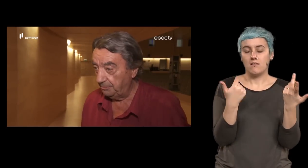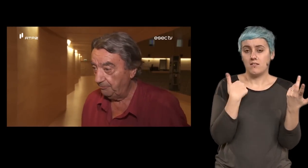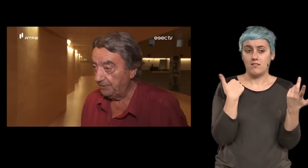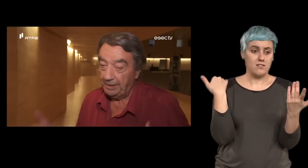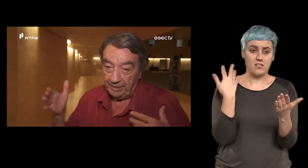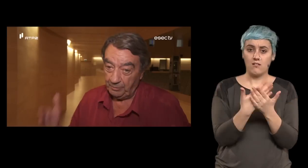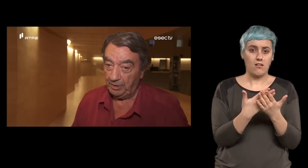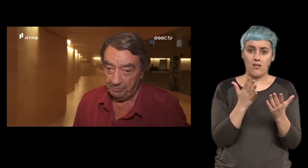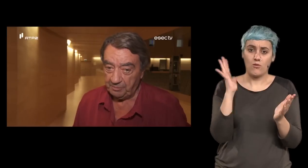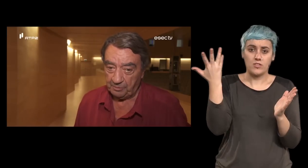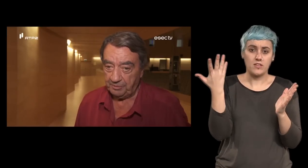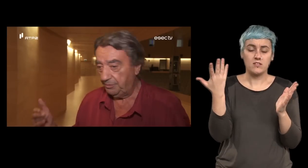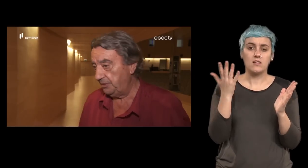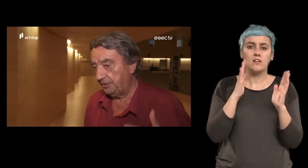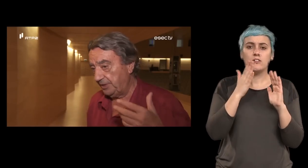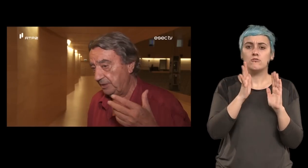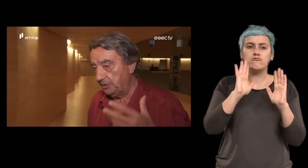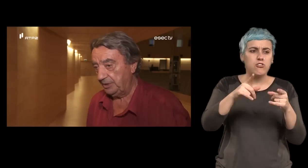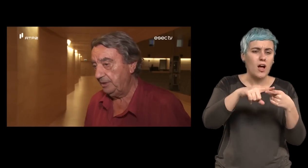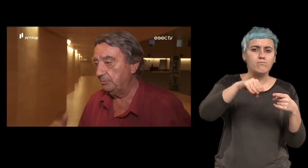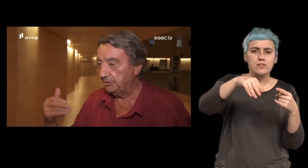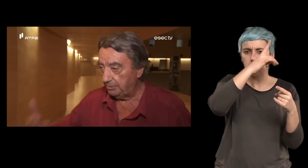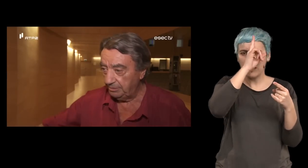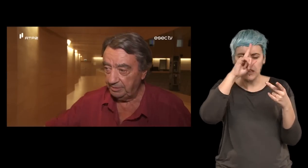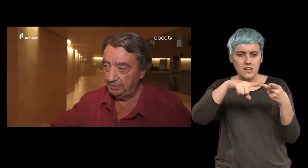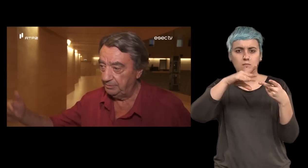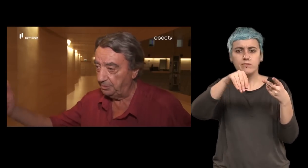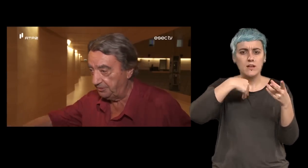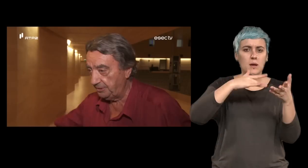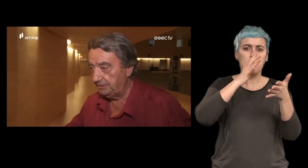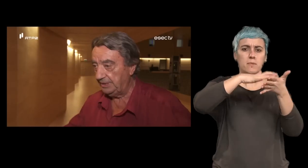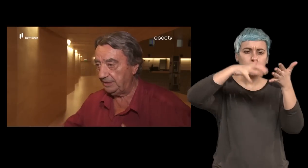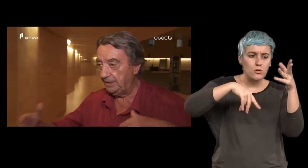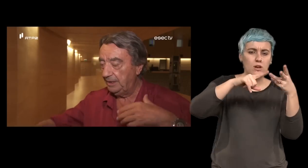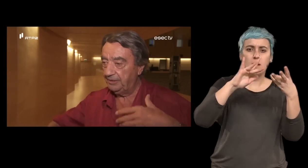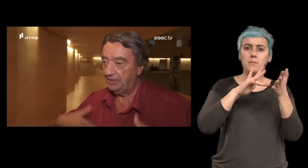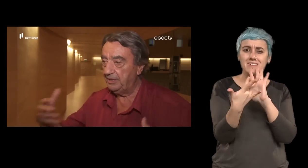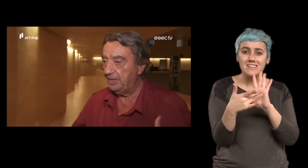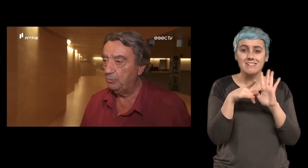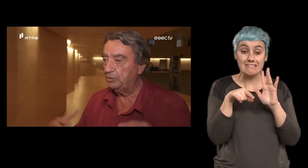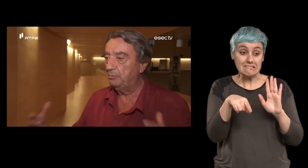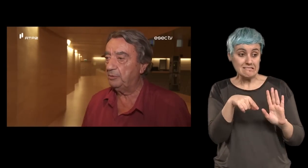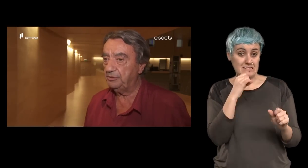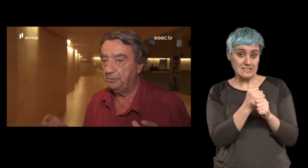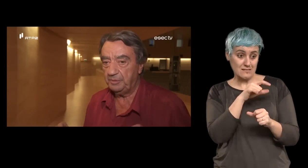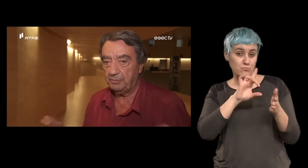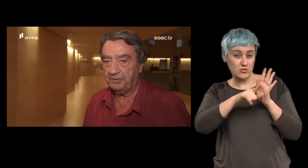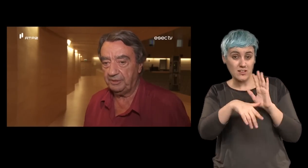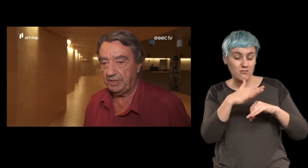a mesma coisa foi feita já em Madrid em Barcelona no Brasil em Dadao a ideia multiplicou simplesmente com esta ideia